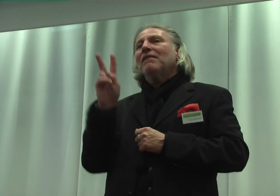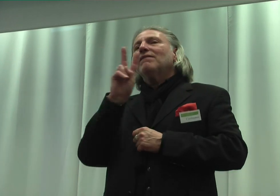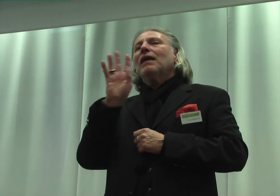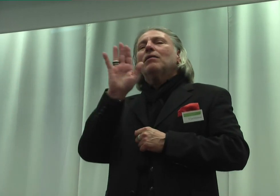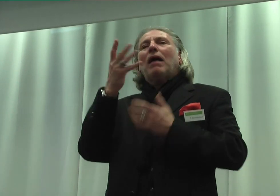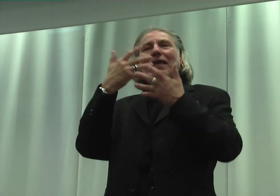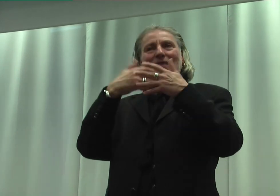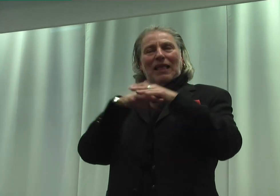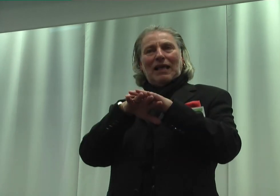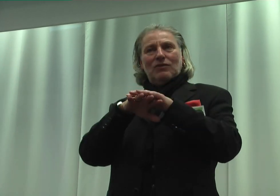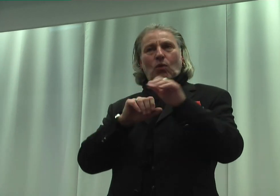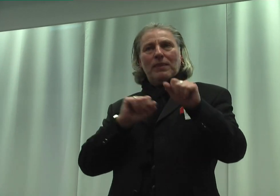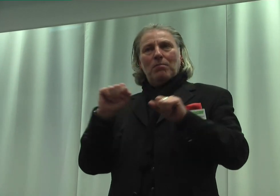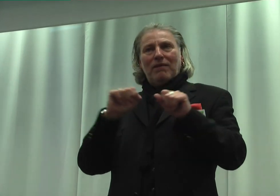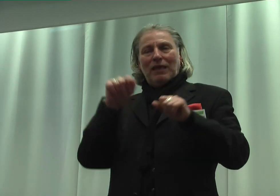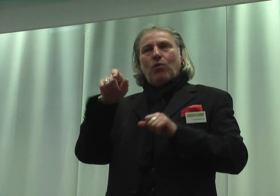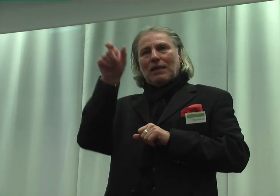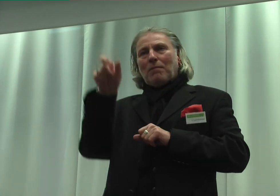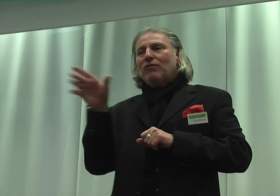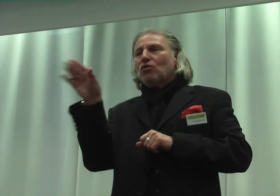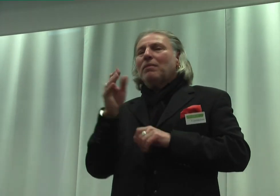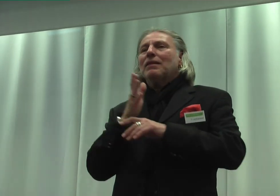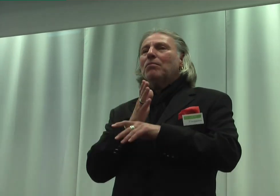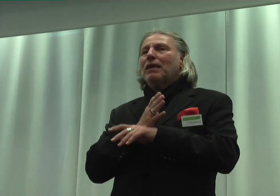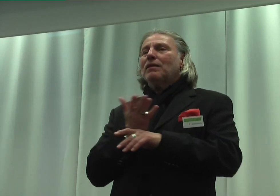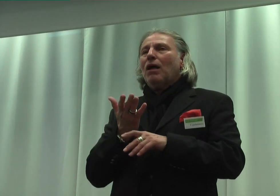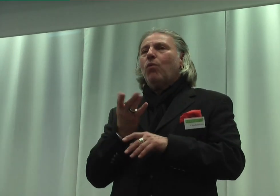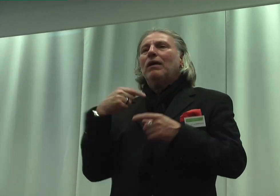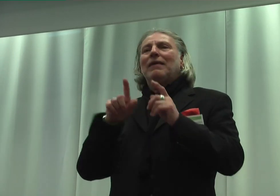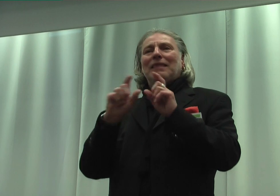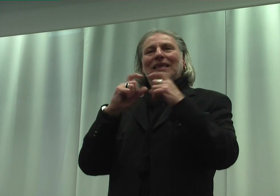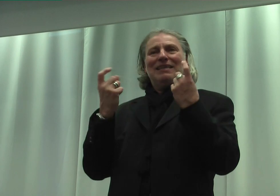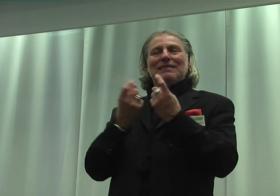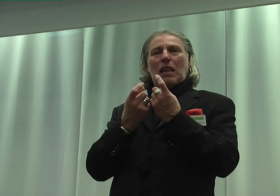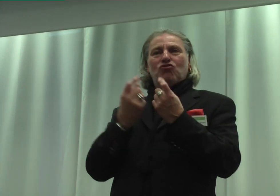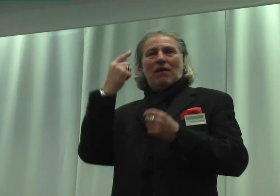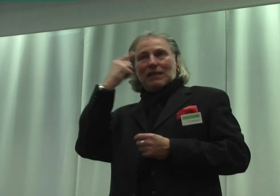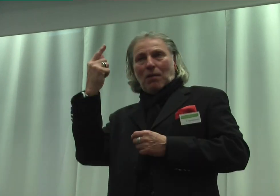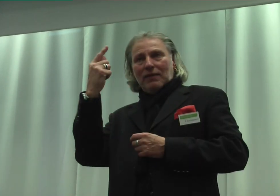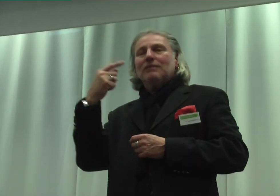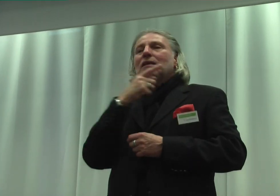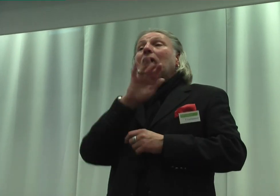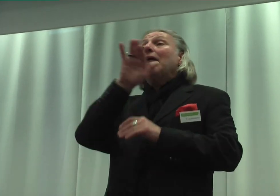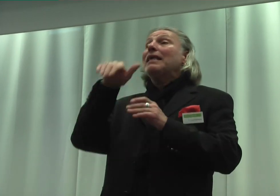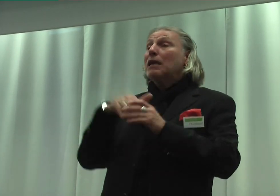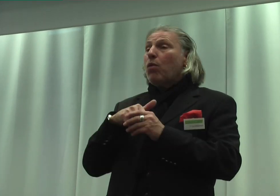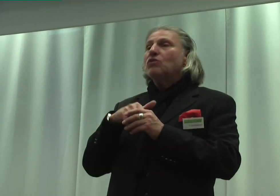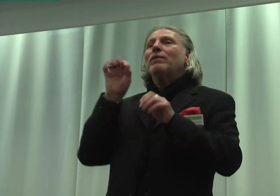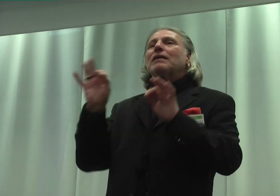und Bewegung der Menschen mit Behinderung in die Gesellschaft geleitet, stellt die Inklusion um einen umgekehrten